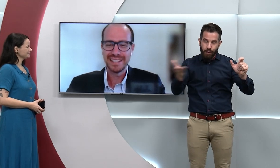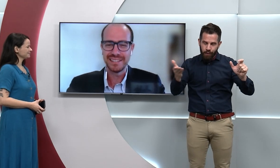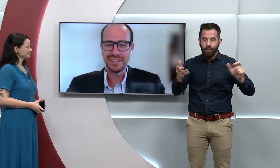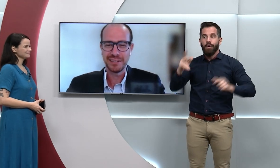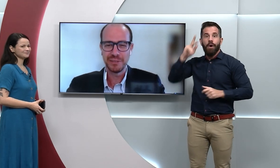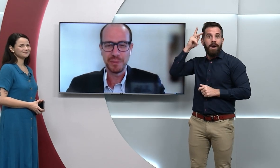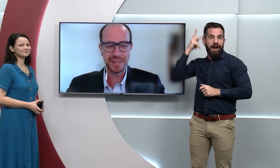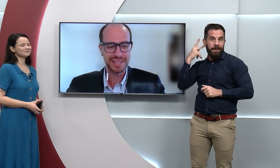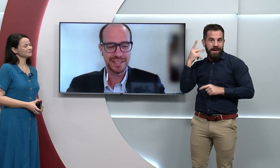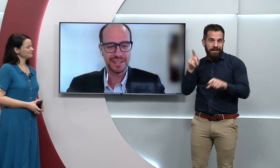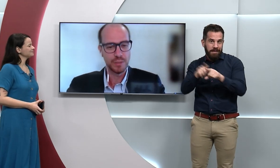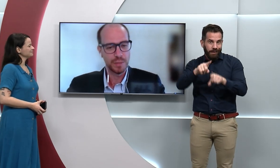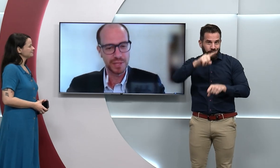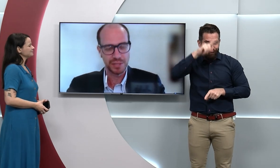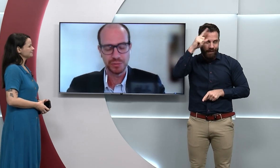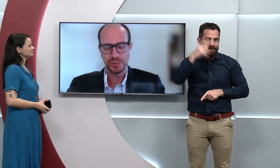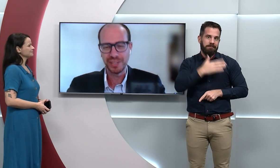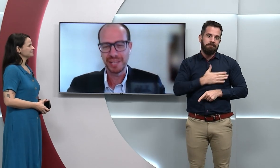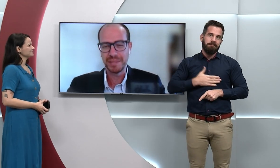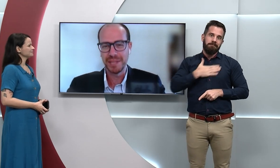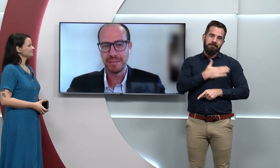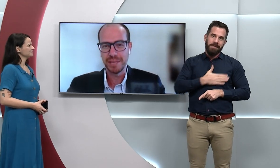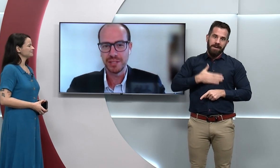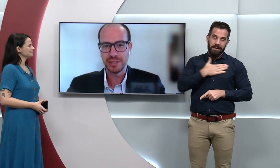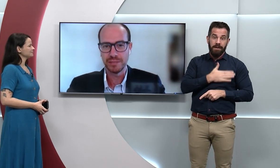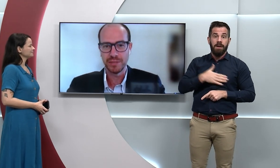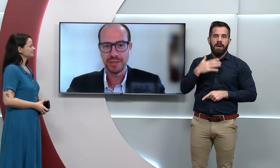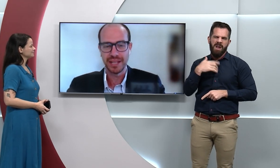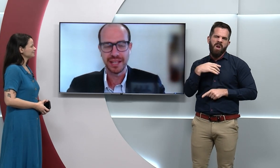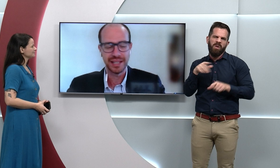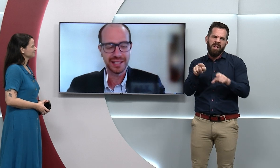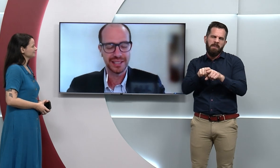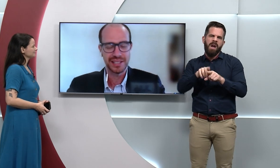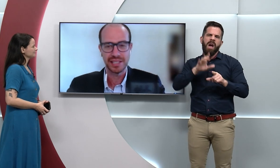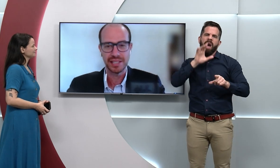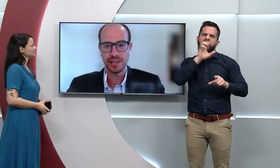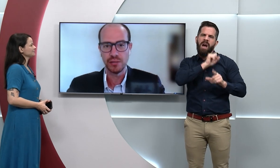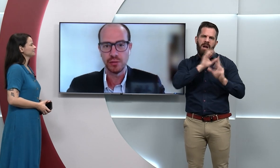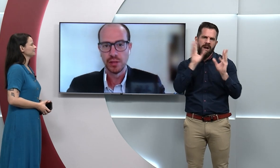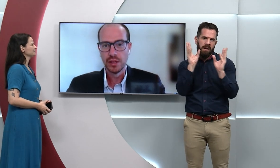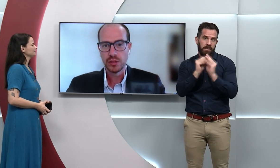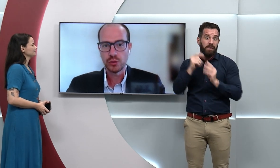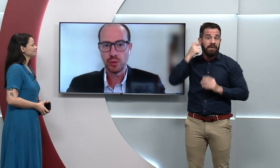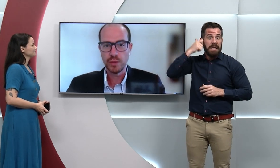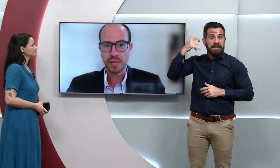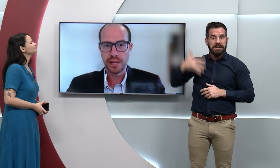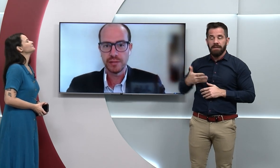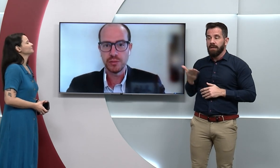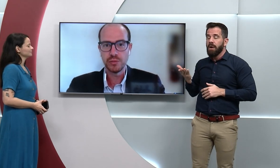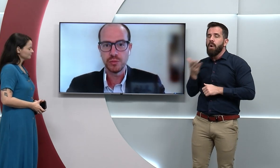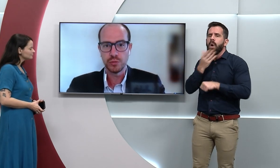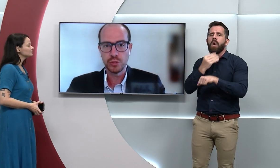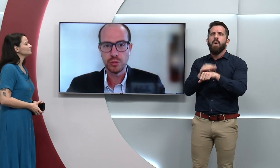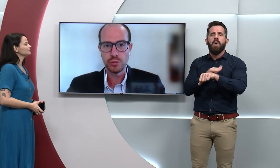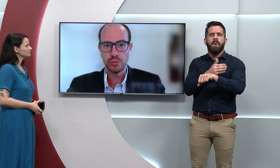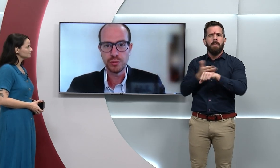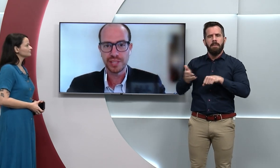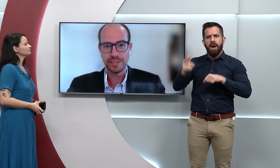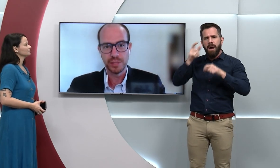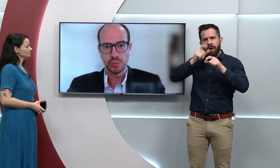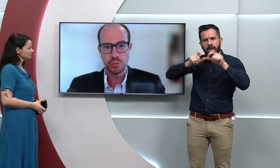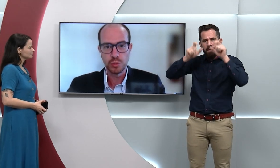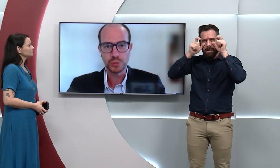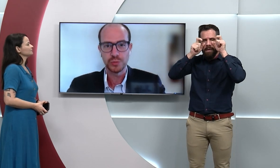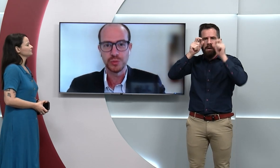Camila, Diego. É um prazer. Eu me apresento rapidamente também uma descrição. Sou homem branco, de óculos,